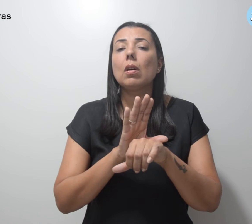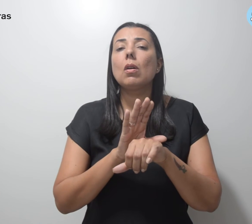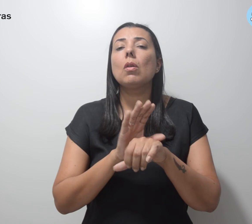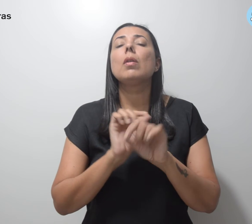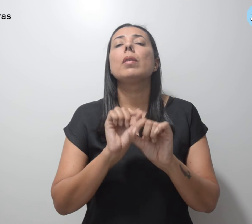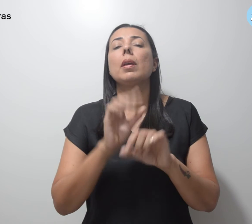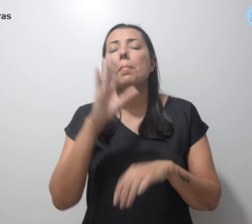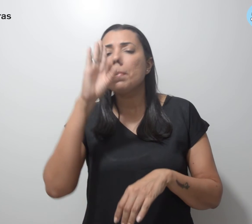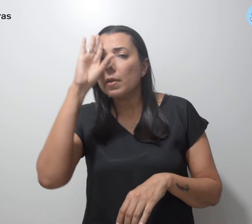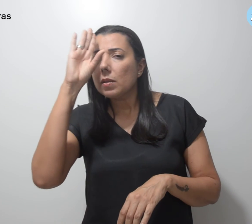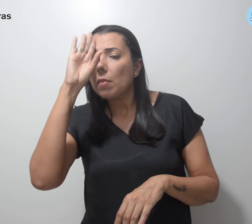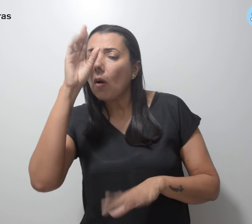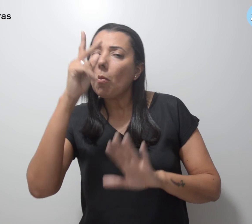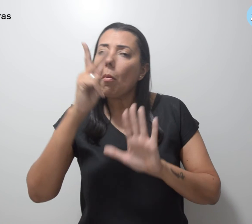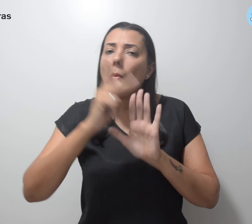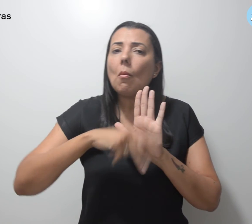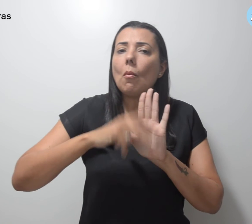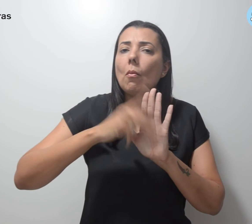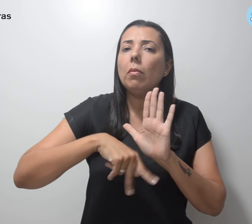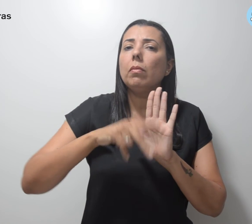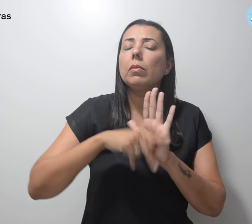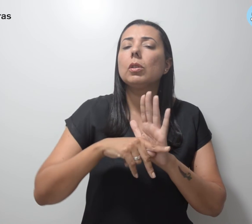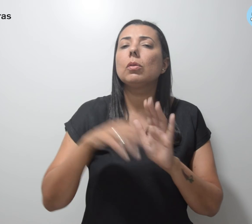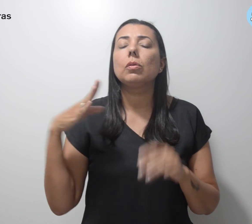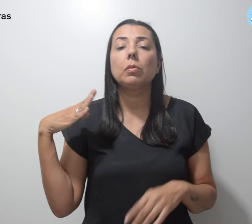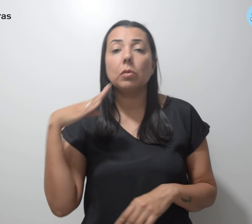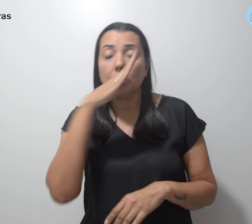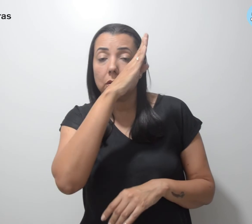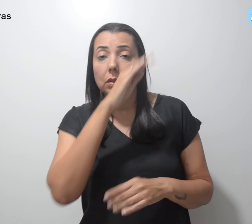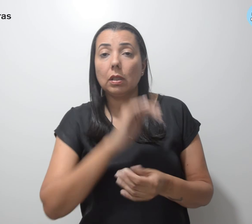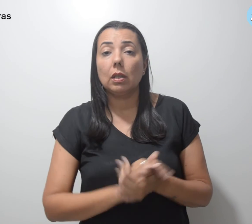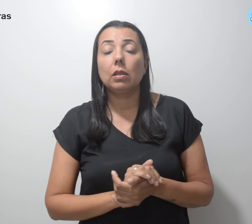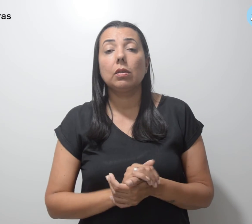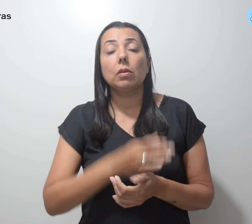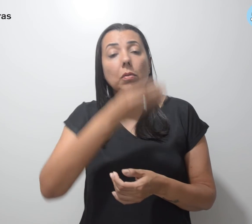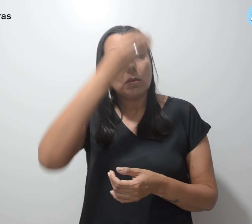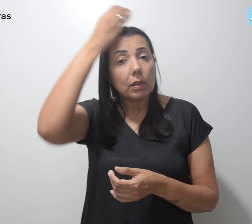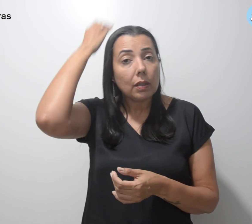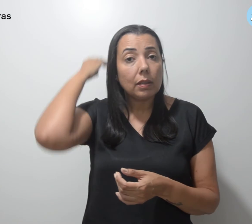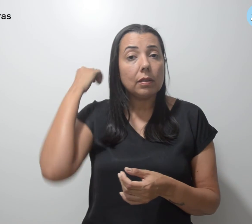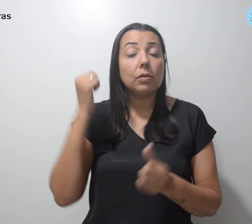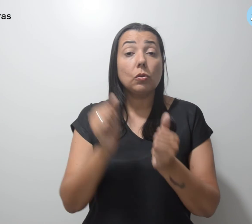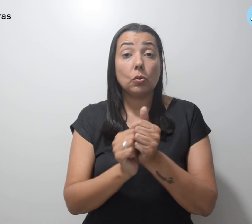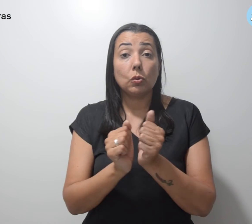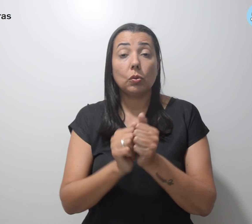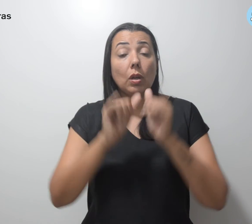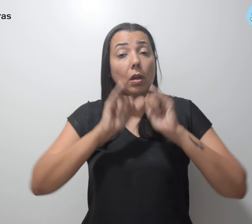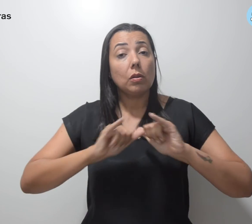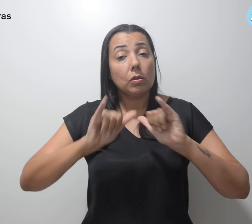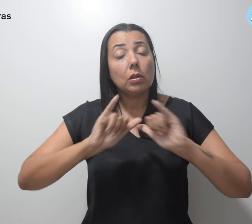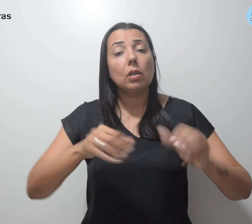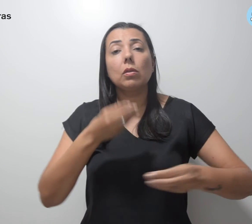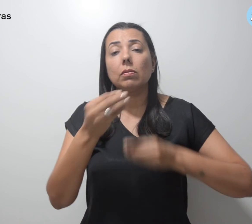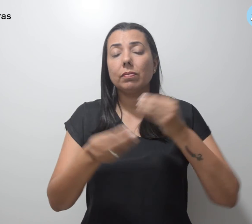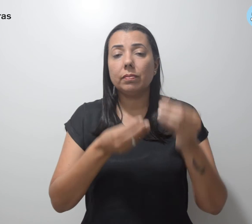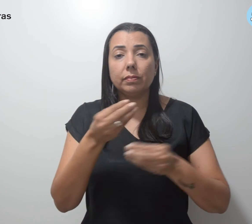principais projetos de Jair Bolsonaro e Paulo Guedes, anunciada como uma forma de